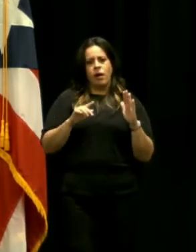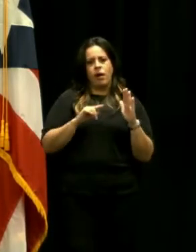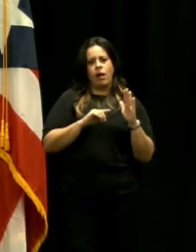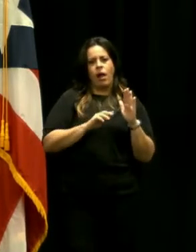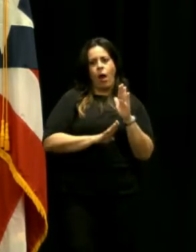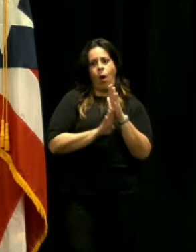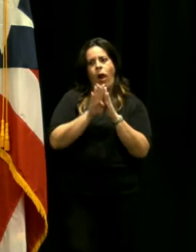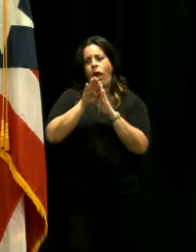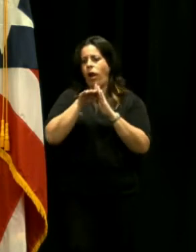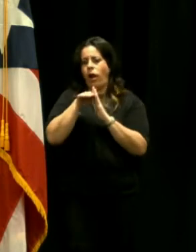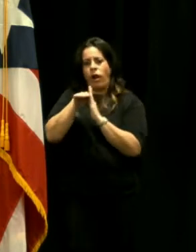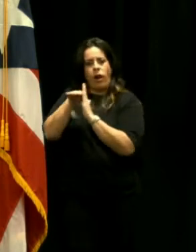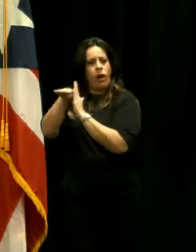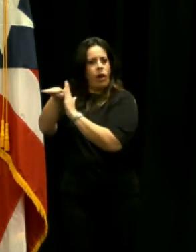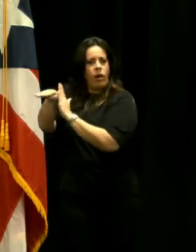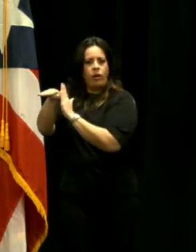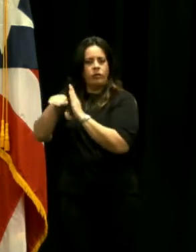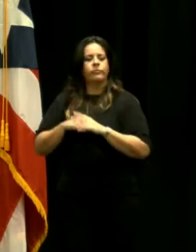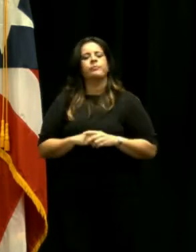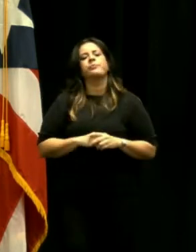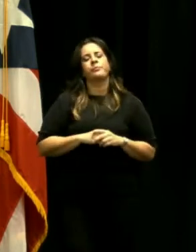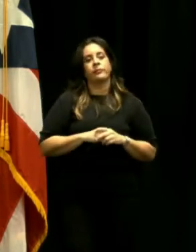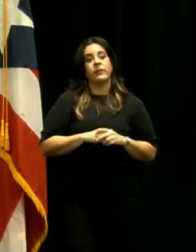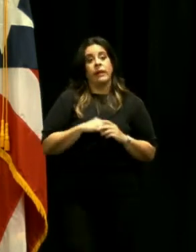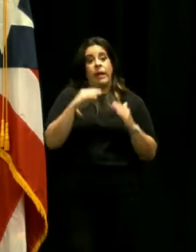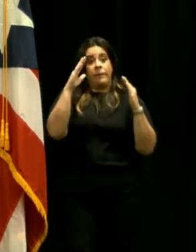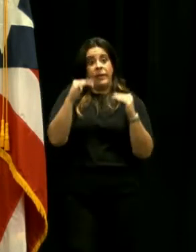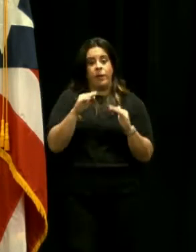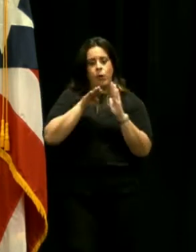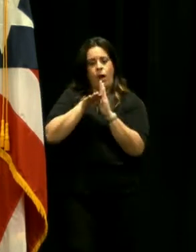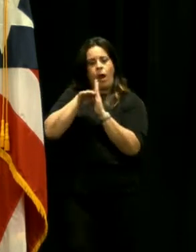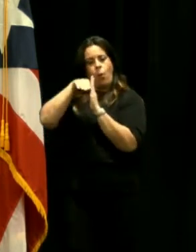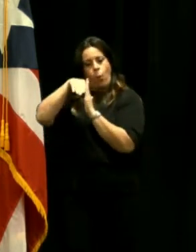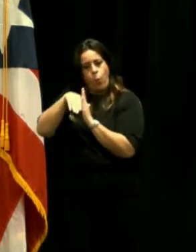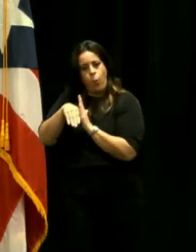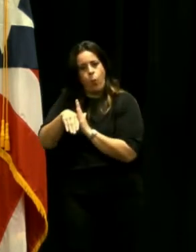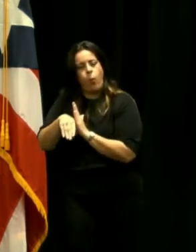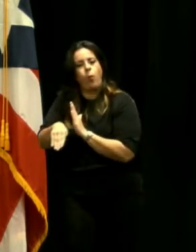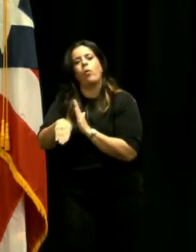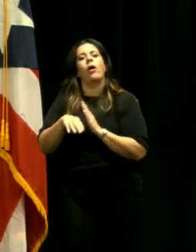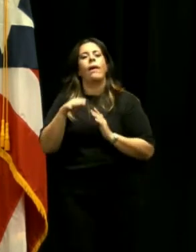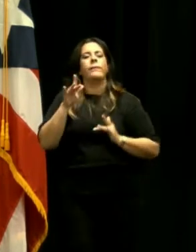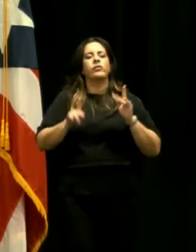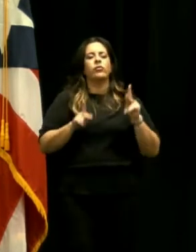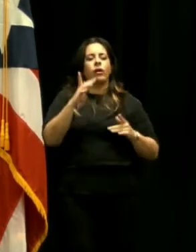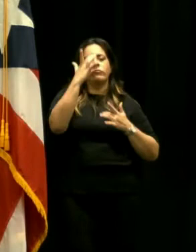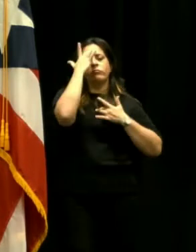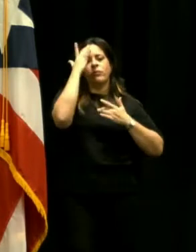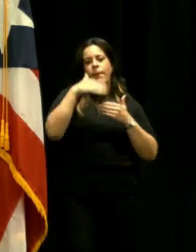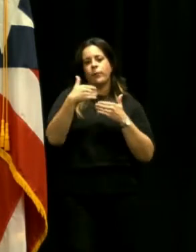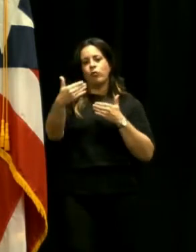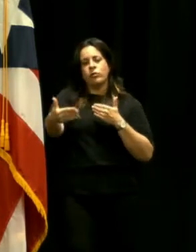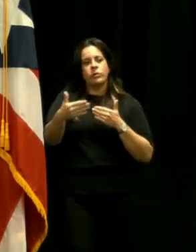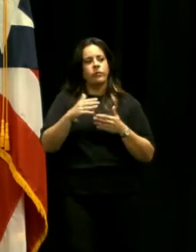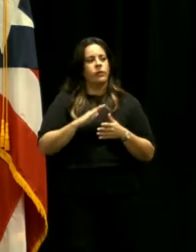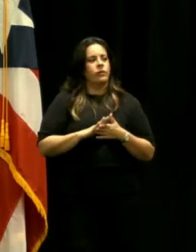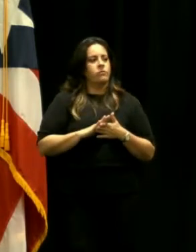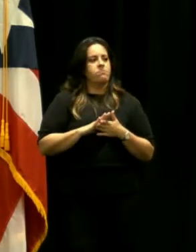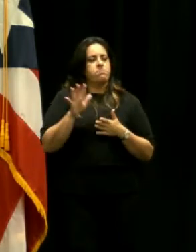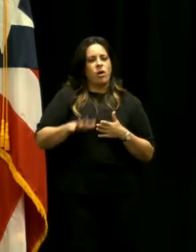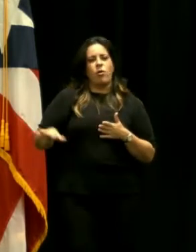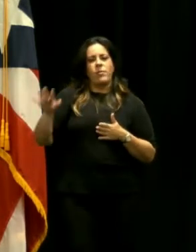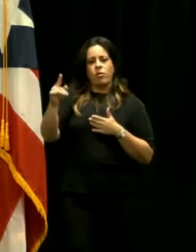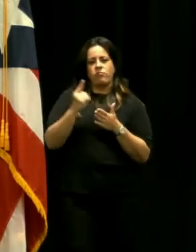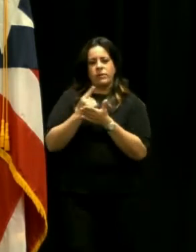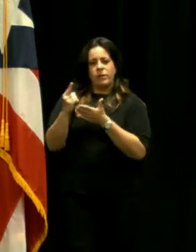y esperamos que comience a bajar esa tasa de positividad en las próximas en algún momento en las próximas